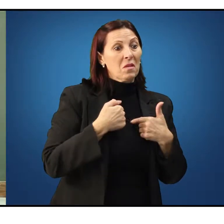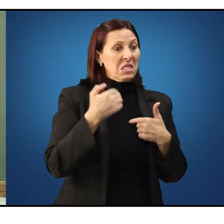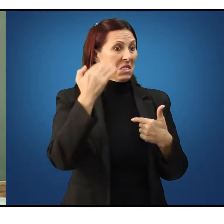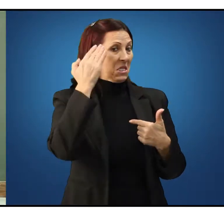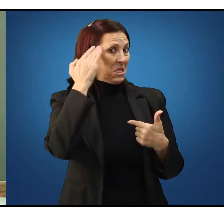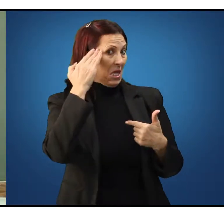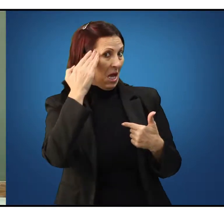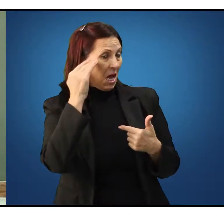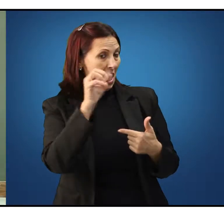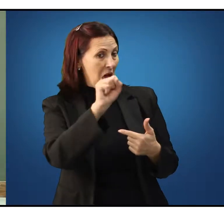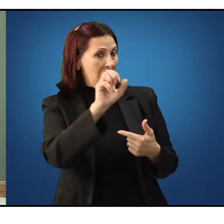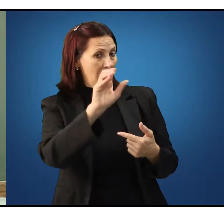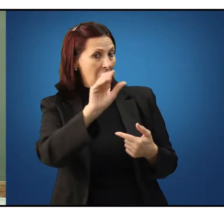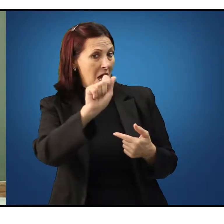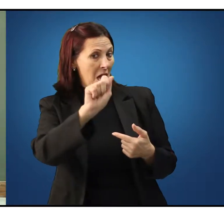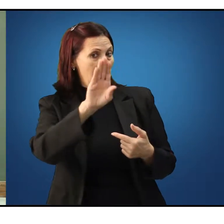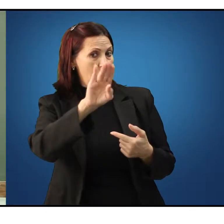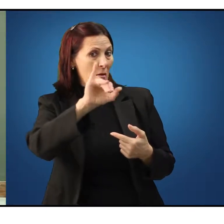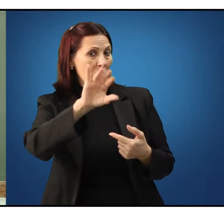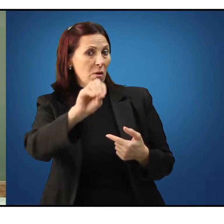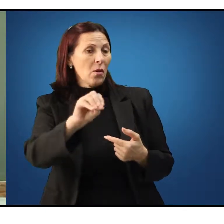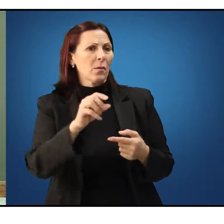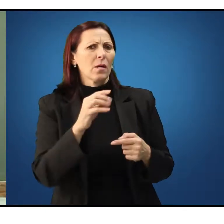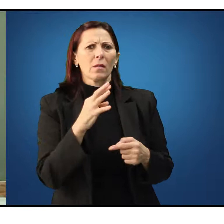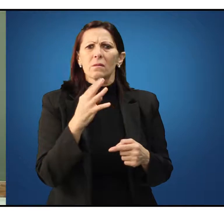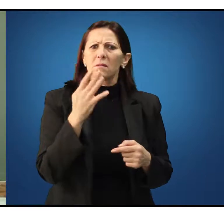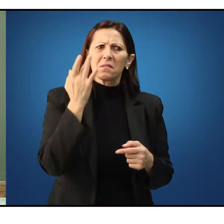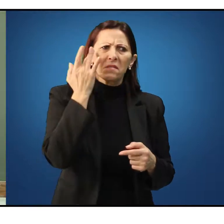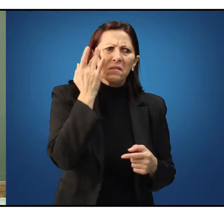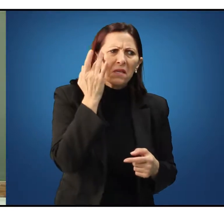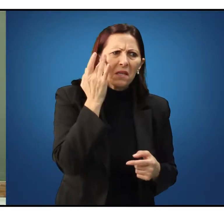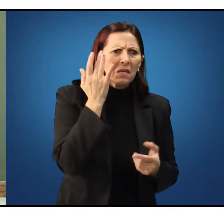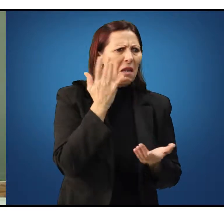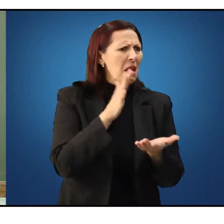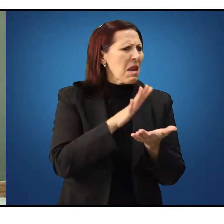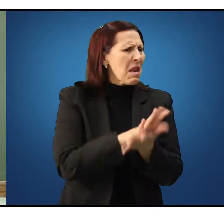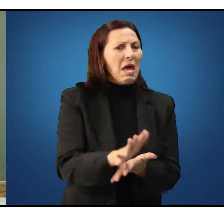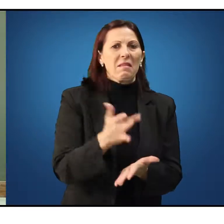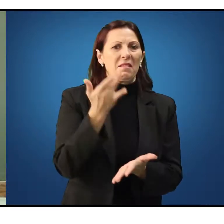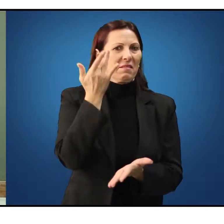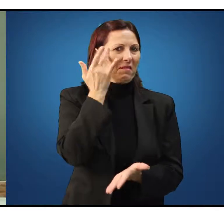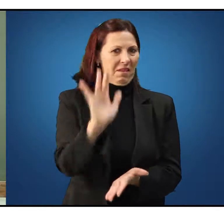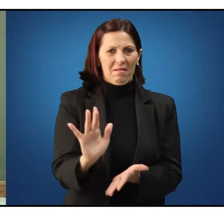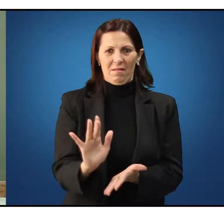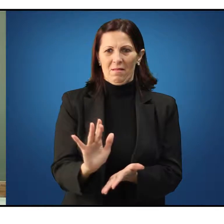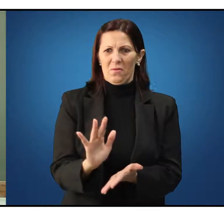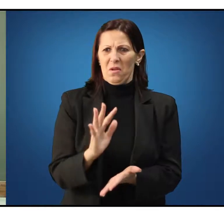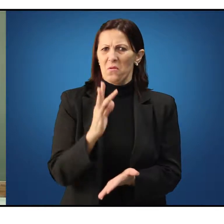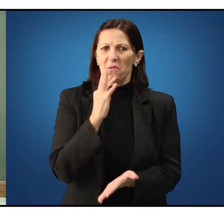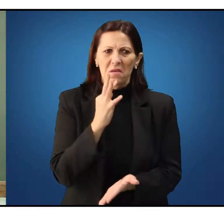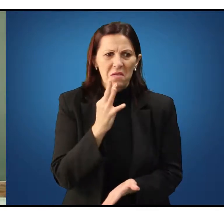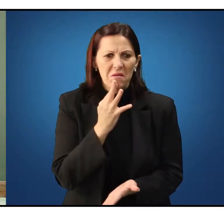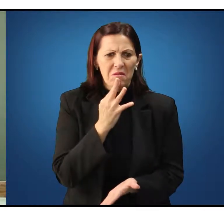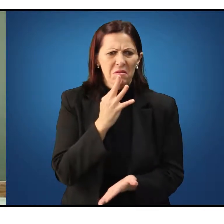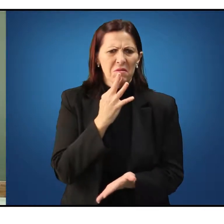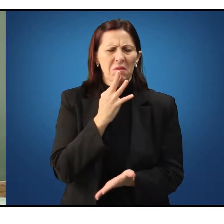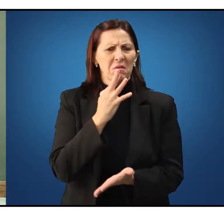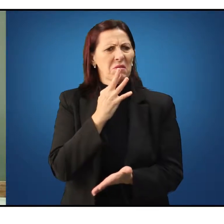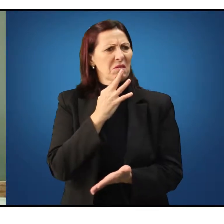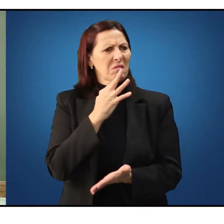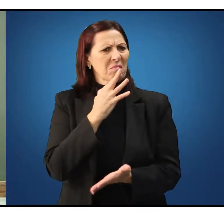porque reconheço o quanto não sei, ou seja, porque reconheço a minha